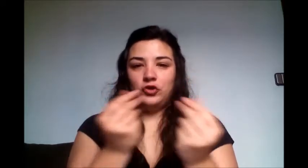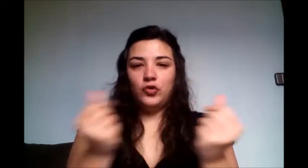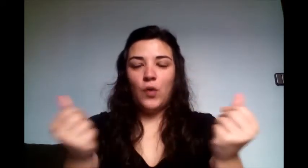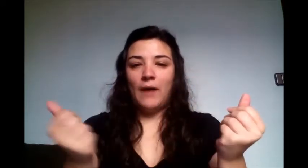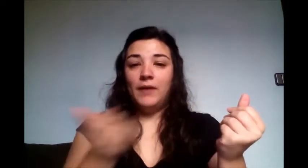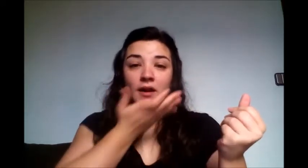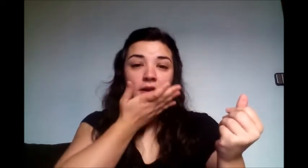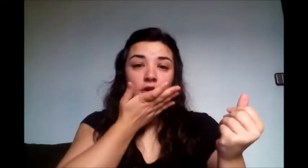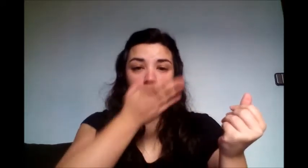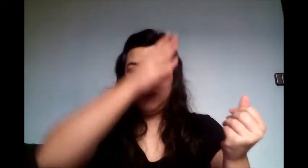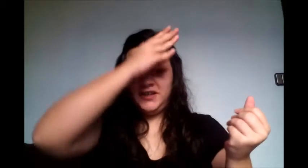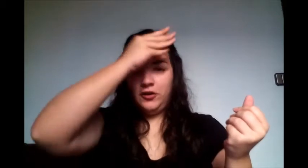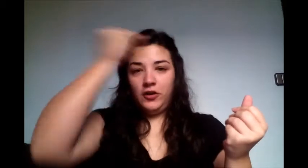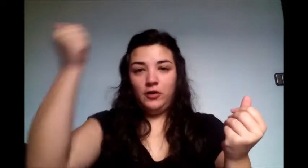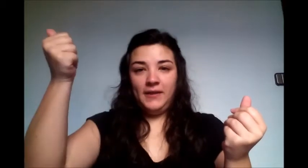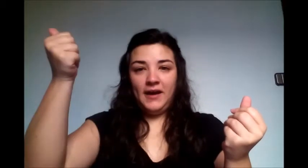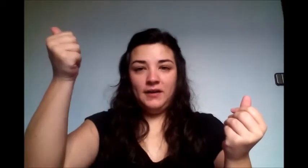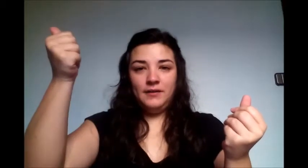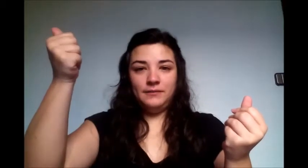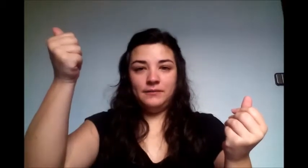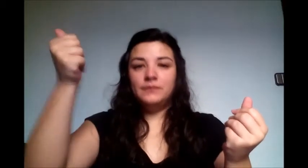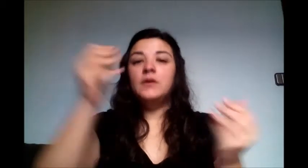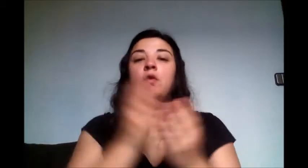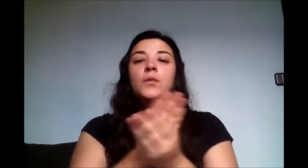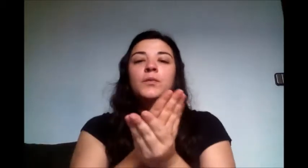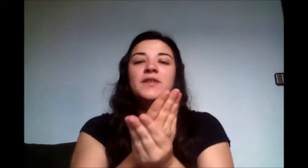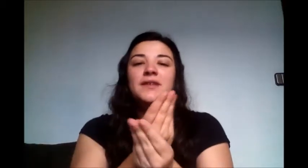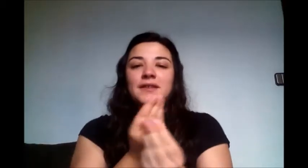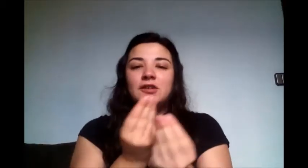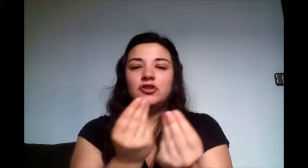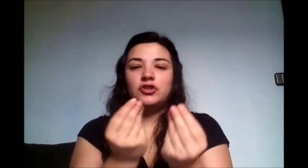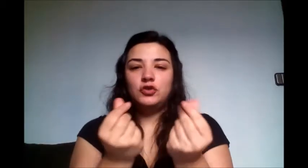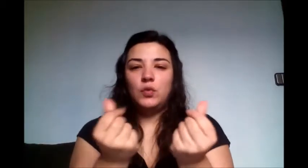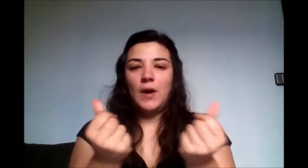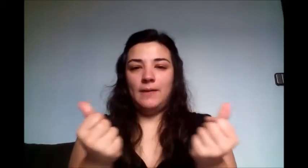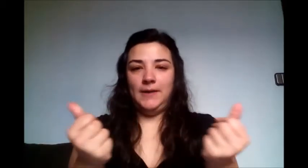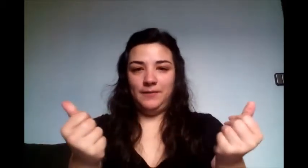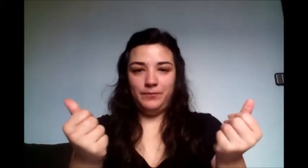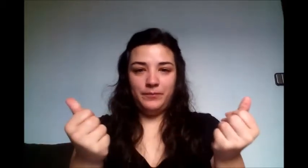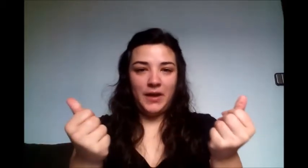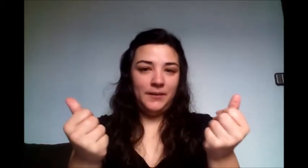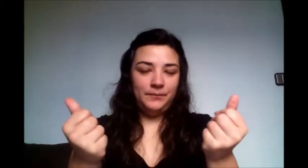Suave. Como el signo de olvidar, pues es suave, ¿vale?